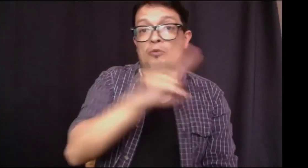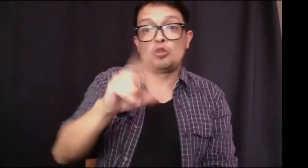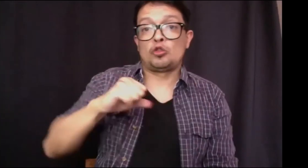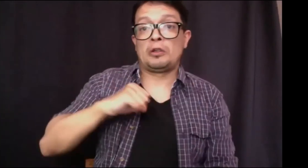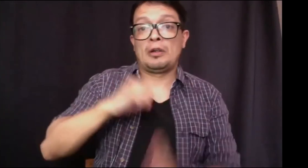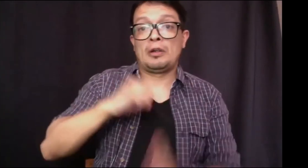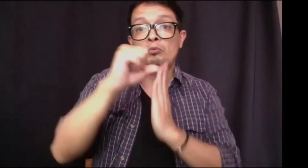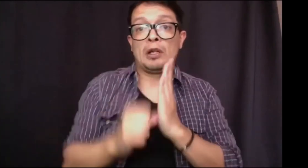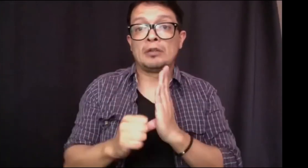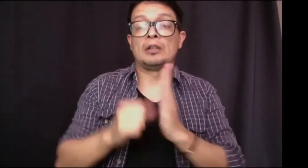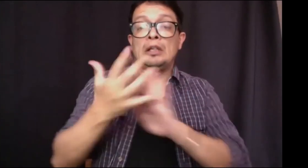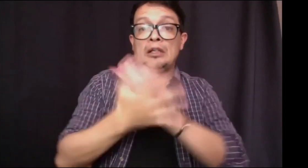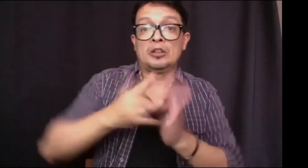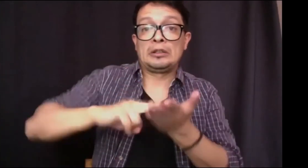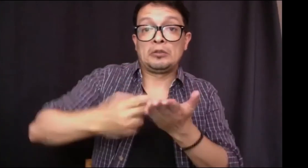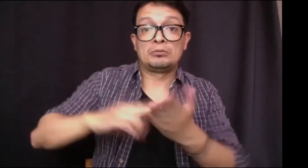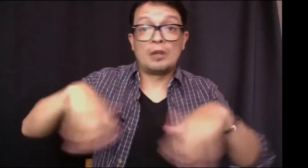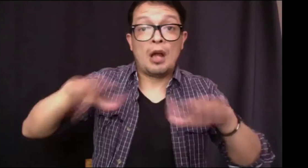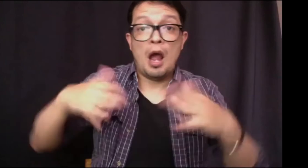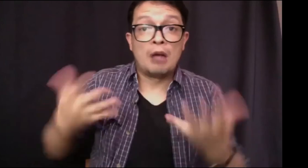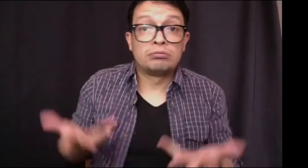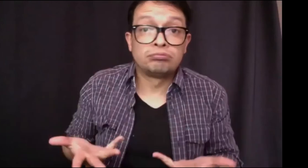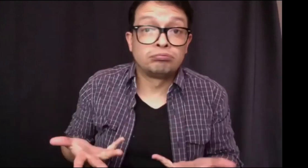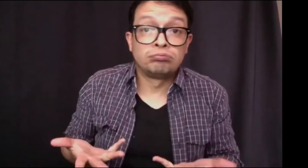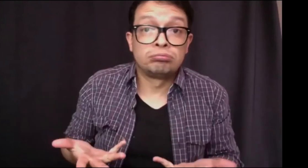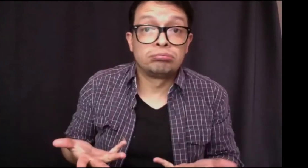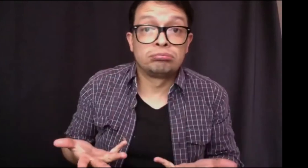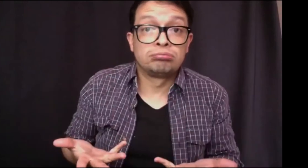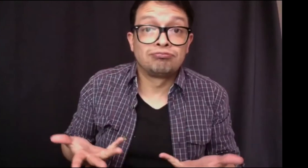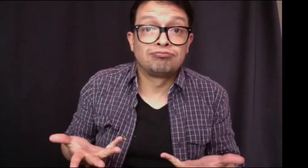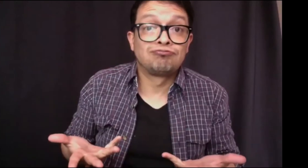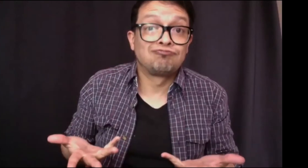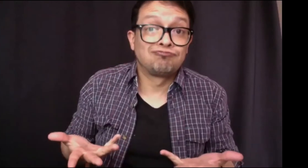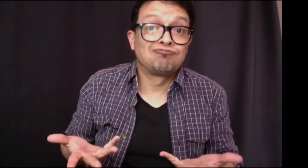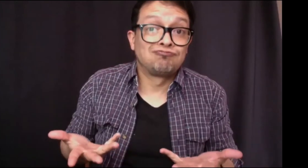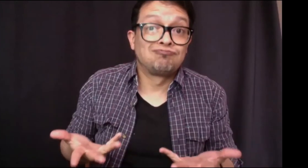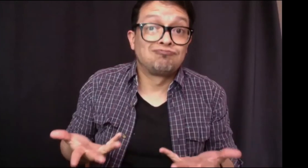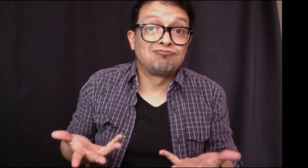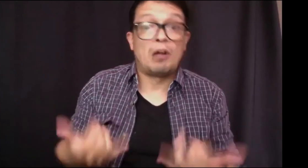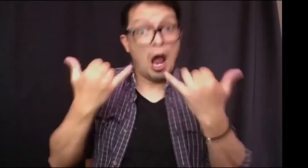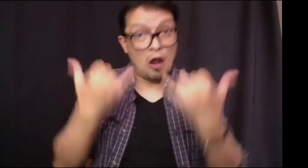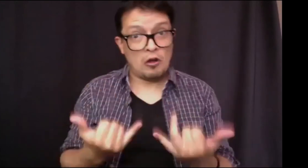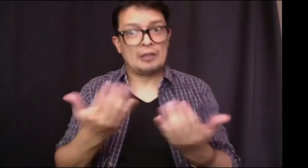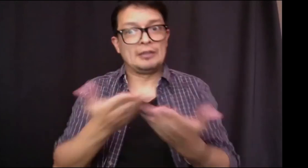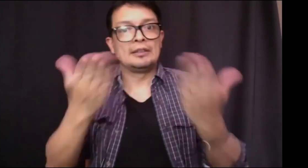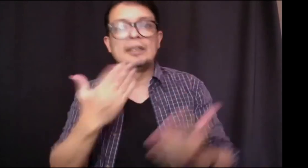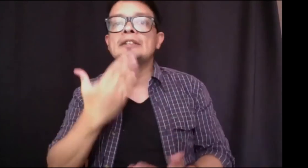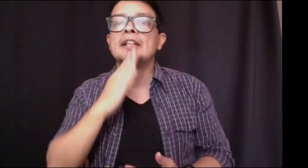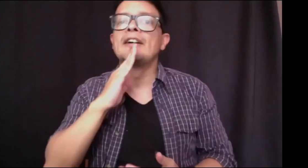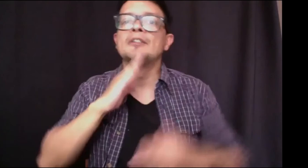existiera FENASCOL o estas asociaciones estas agremiaciones así como también asociaciones de intérpretes si no estuvieran